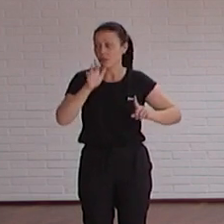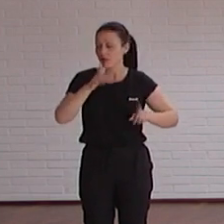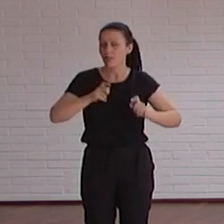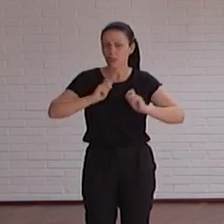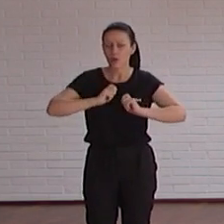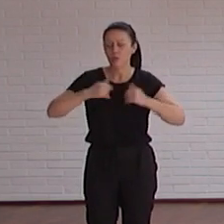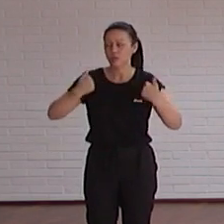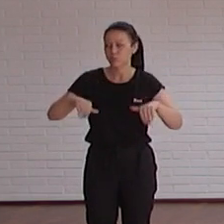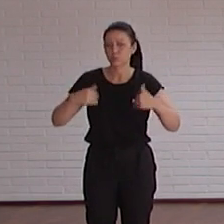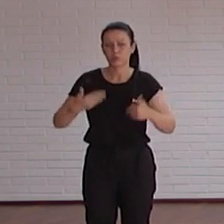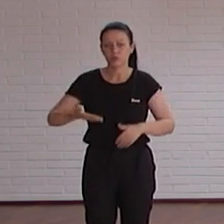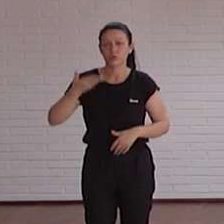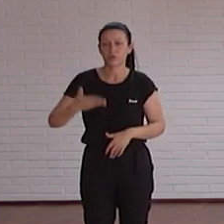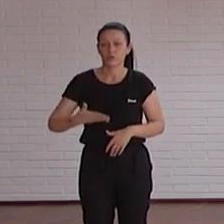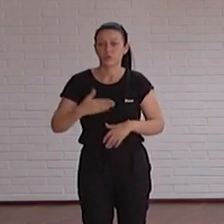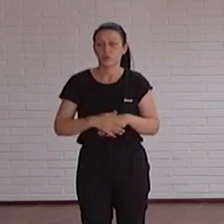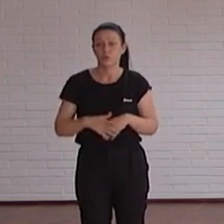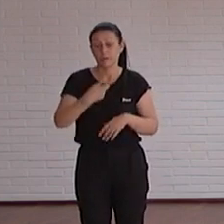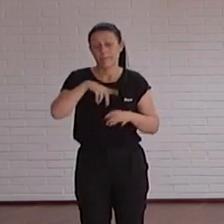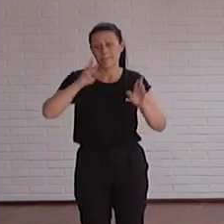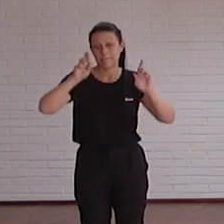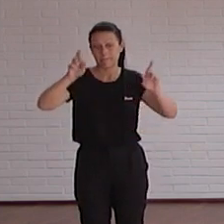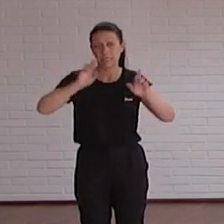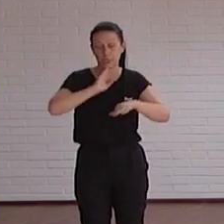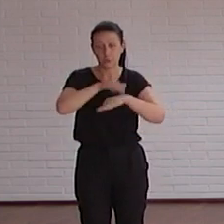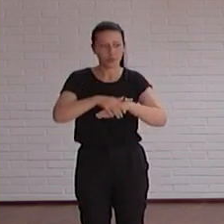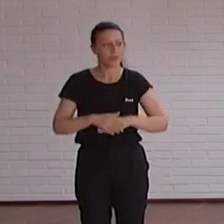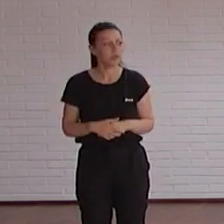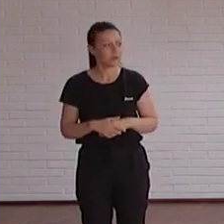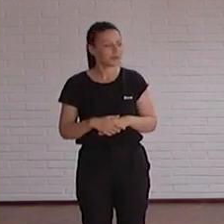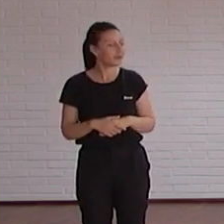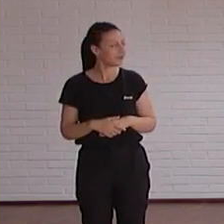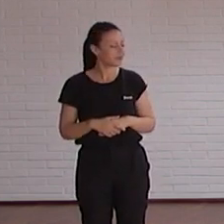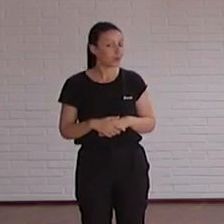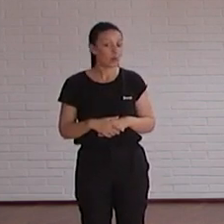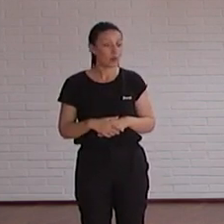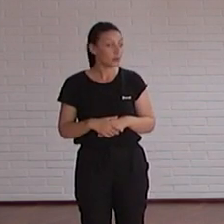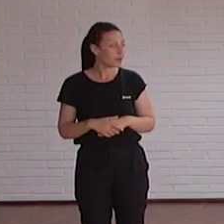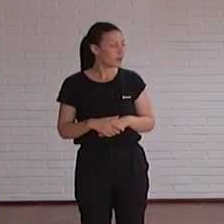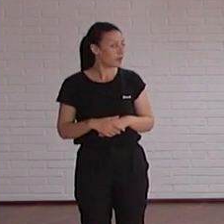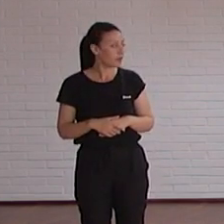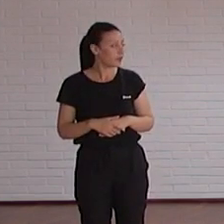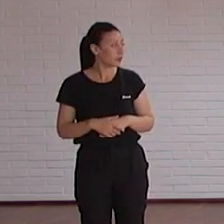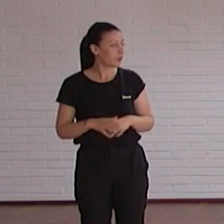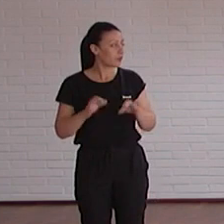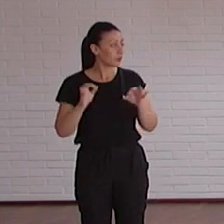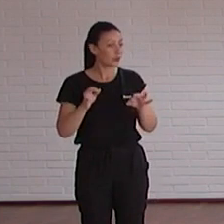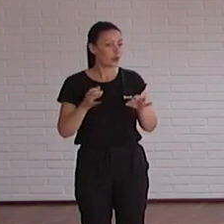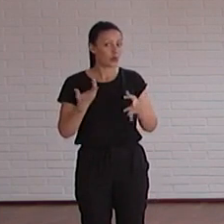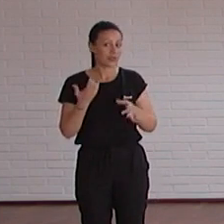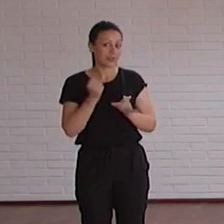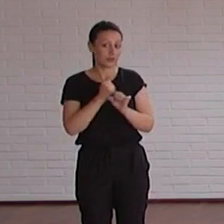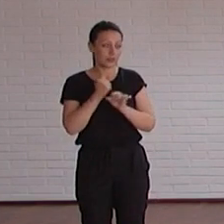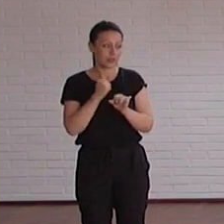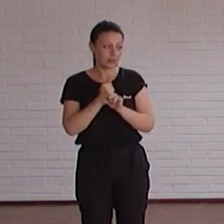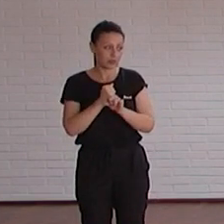tremendas en el aspecto de desarrollo y espero que que cumplamos con eso vale pues eso es un poco por encima en lo que estamos trabajando que todas las aplicaciones que